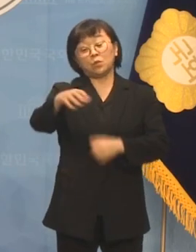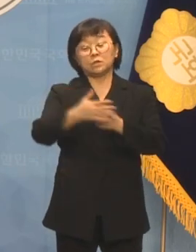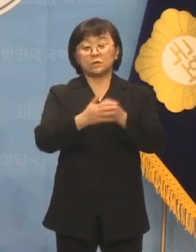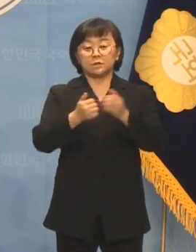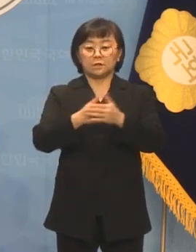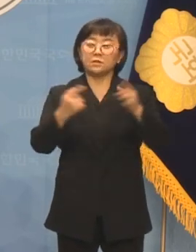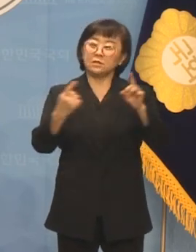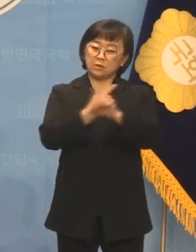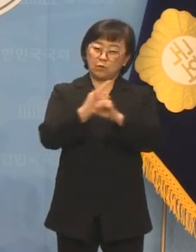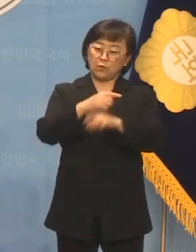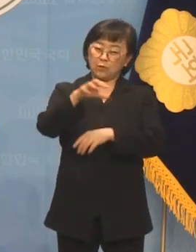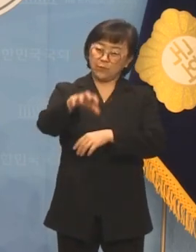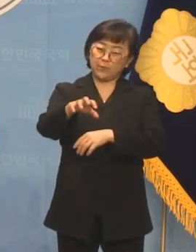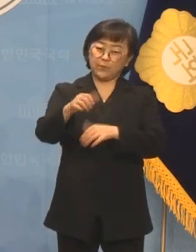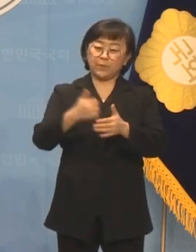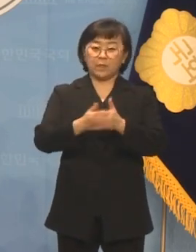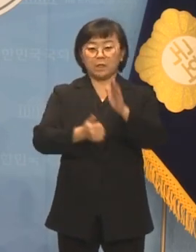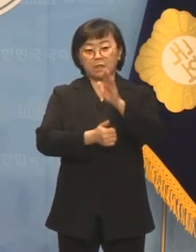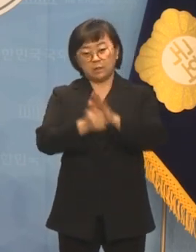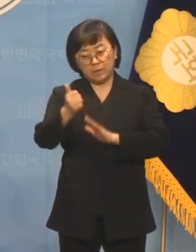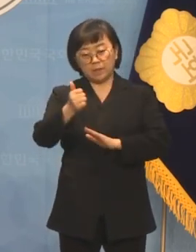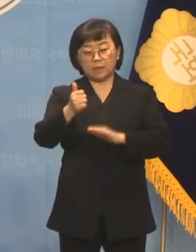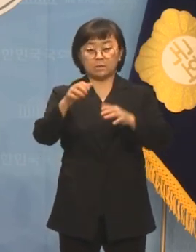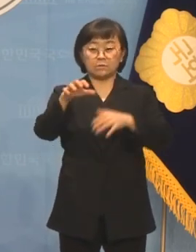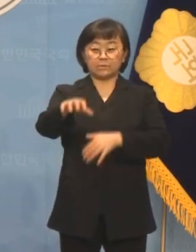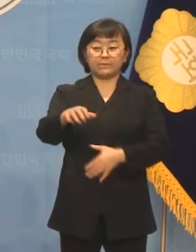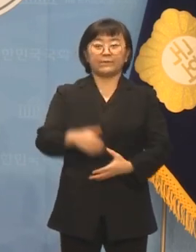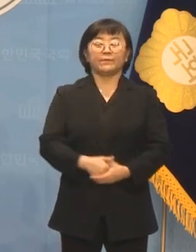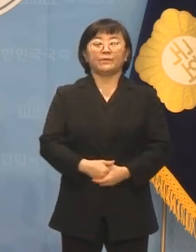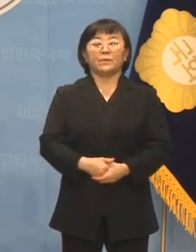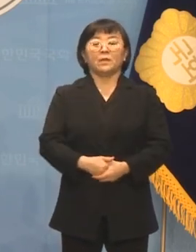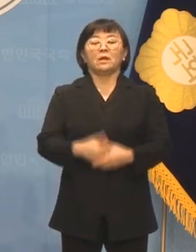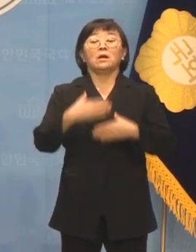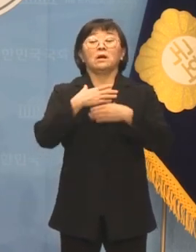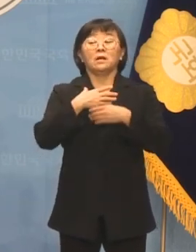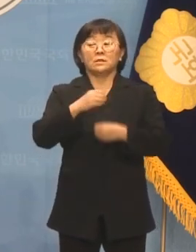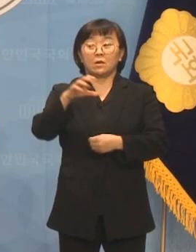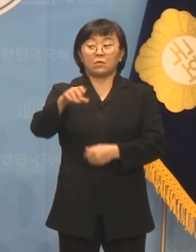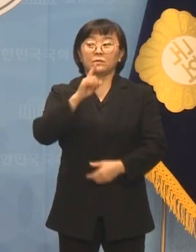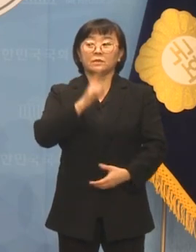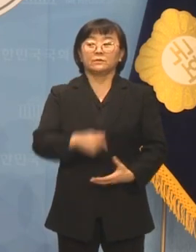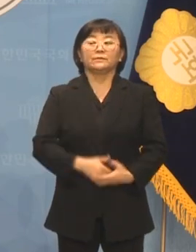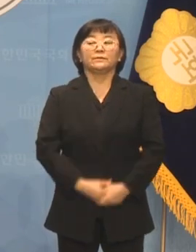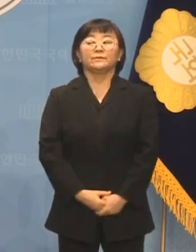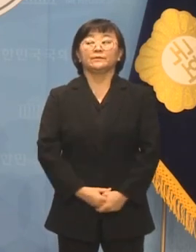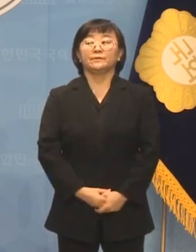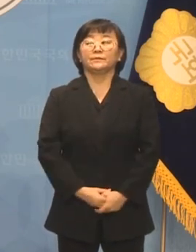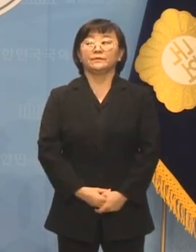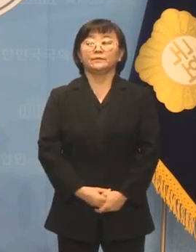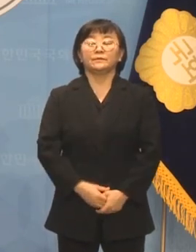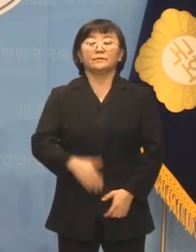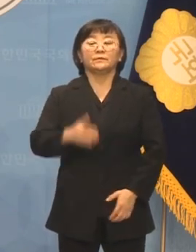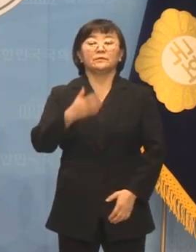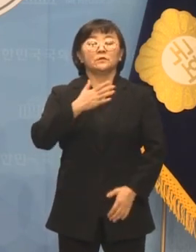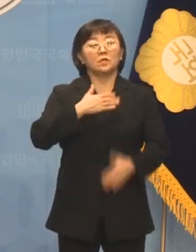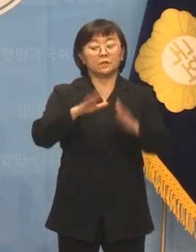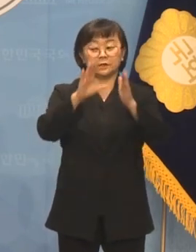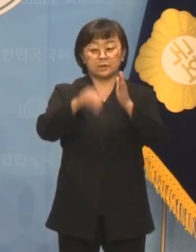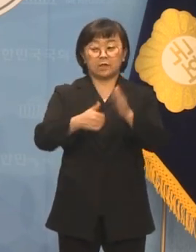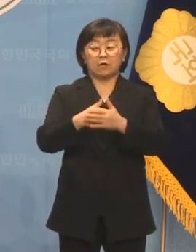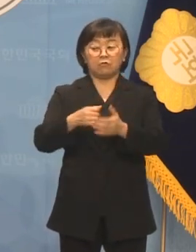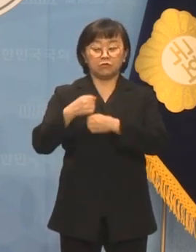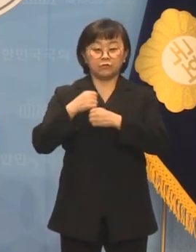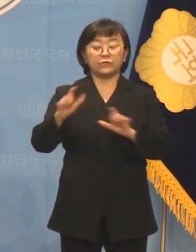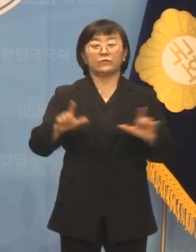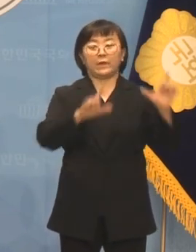치료의 지역, 희망의 지역, 안식의 지역이었습니다. 저는 당시 군생활